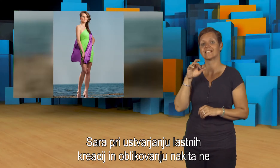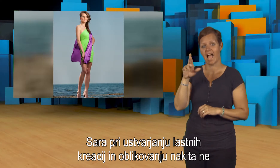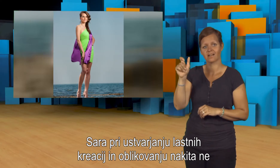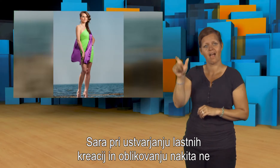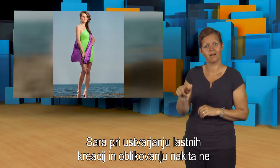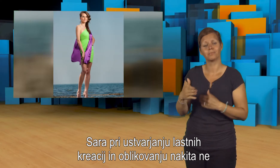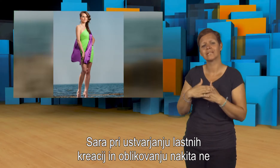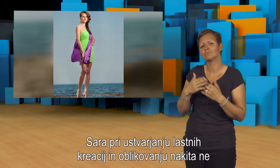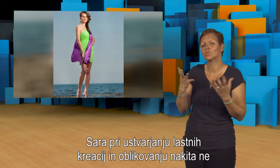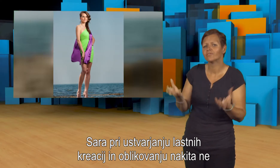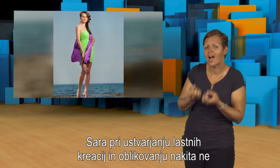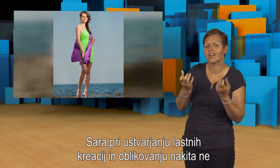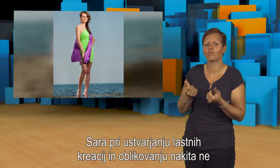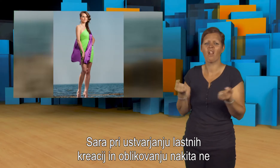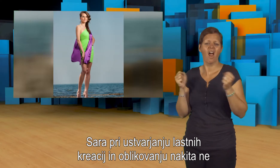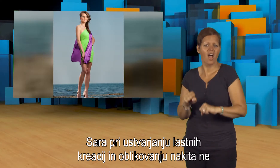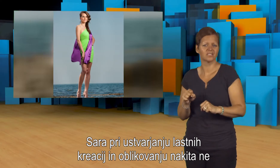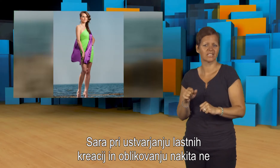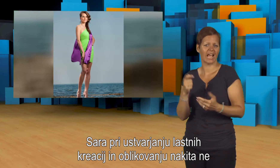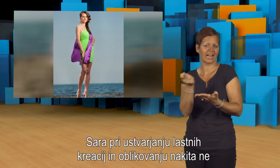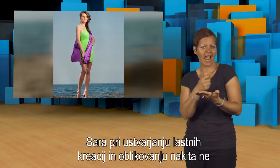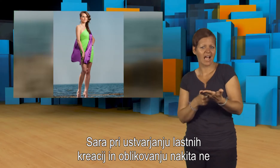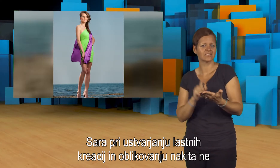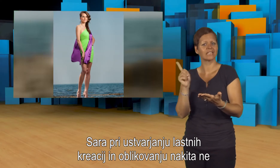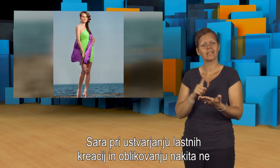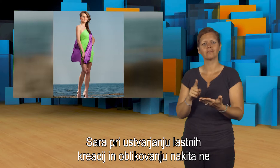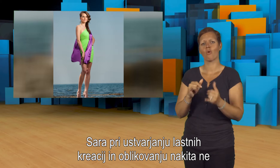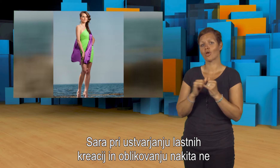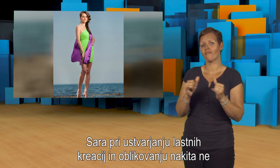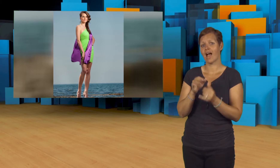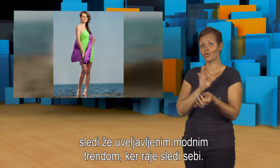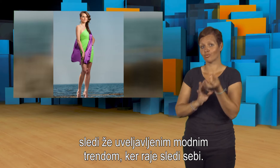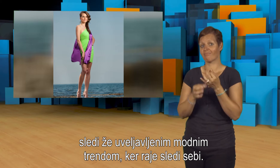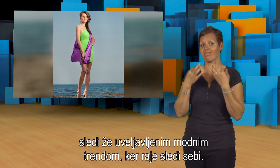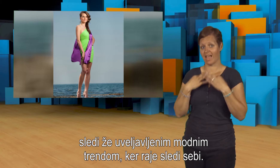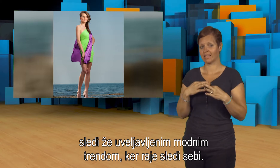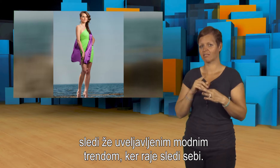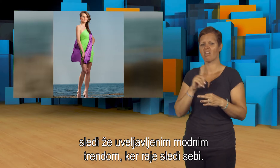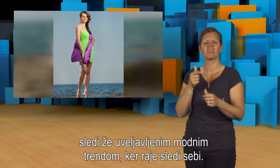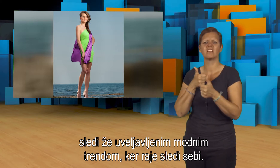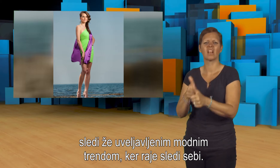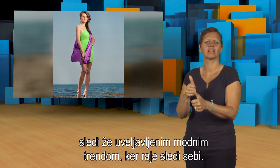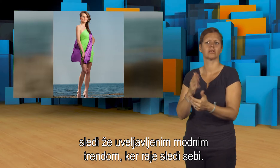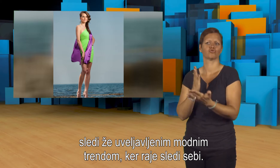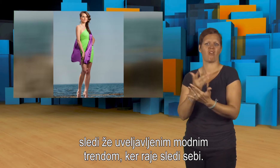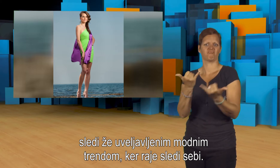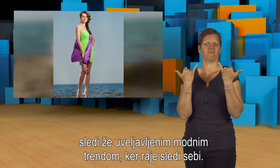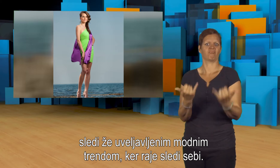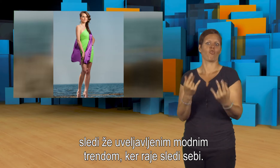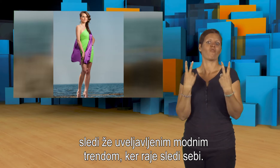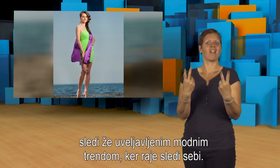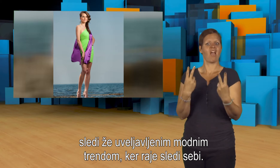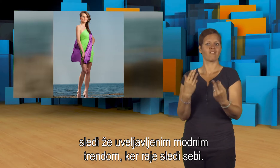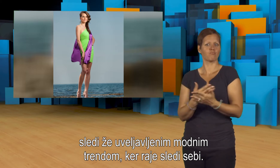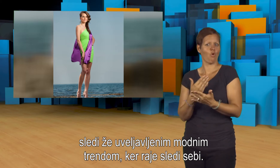Sara pri ustvarjanju lastnih kreacij in oblikovanju nakita ne sledi že uveljavljeni modlim trendom, ker raje